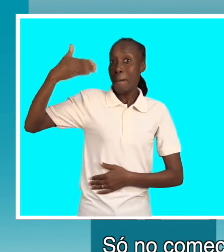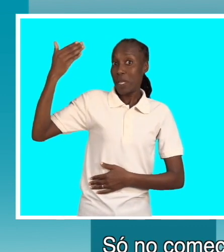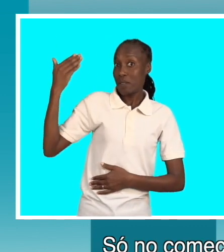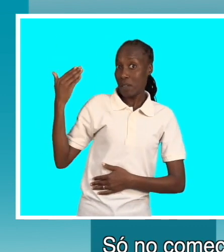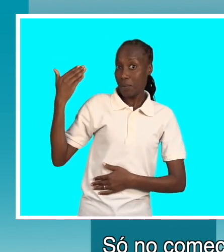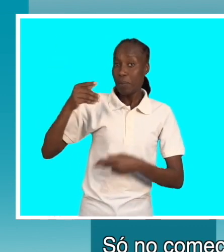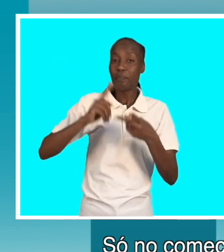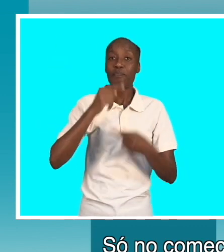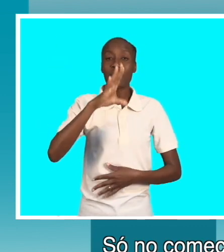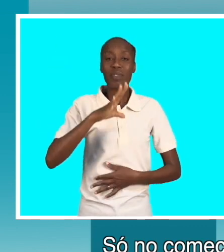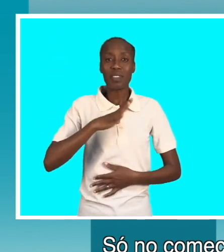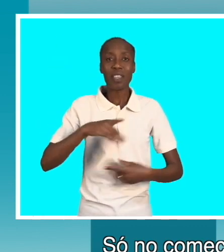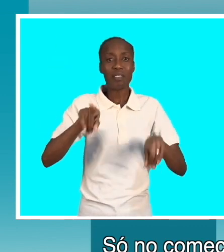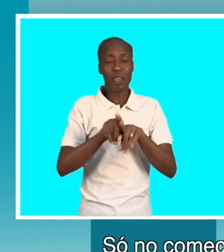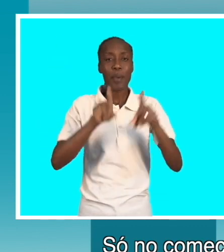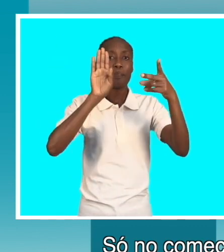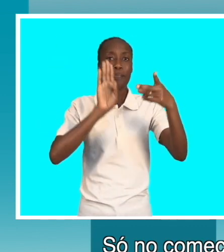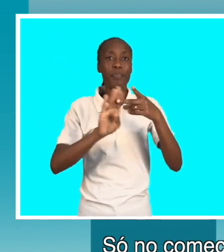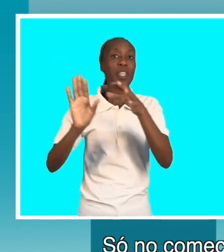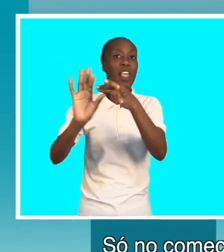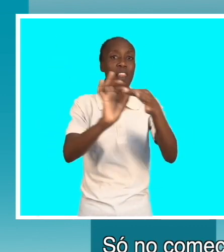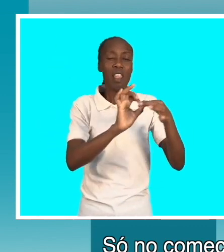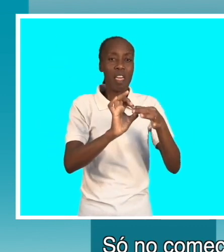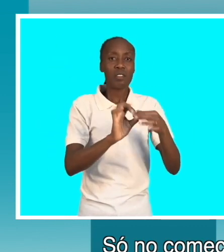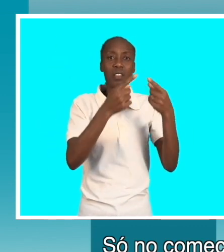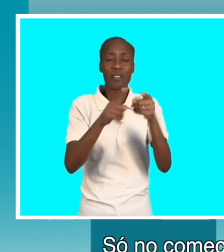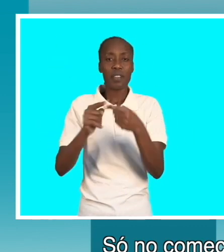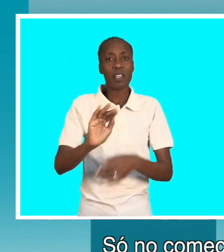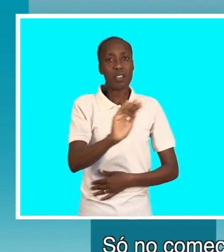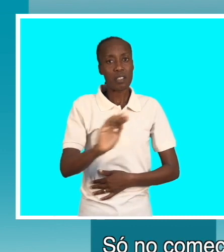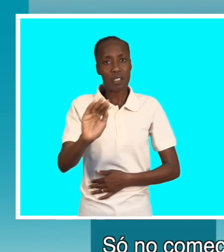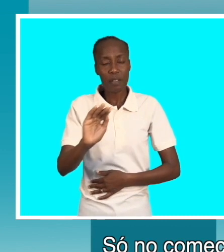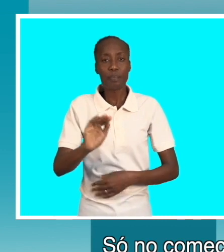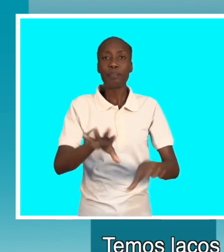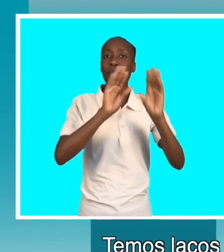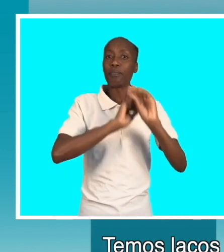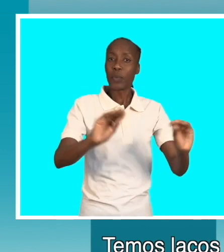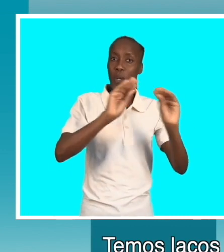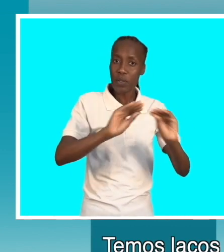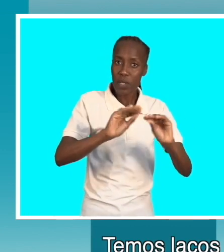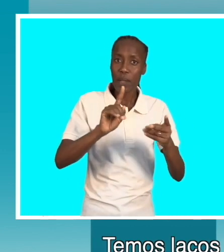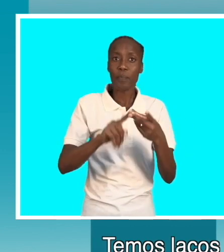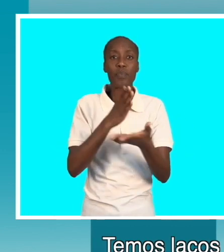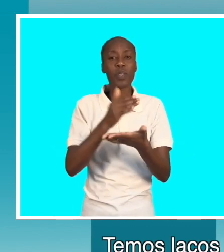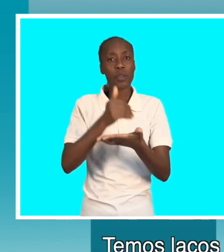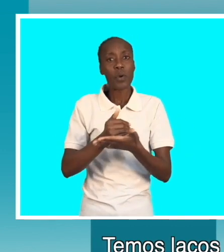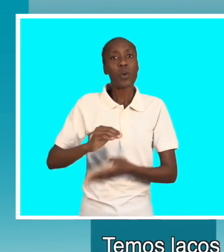pelo 5%, só no começo desse ano, quando a gente está olhando para o ano passado. Temos laços também